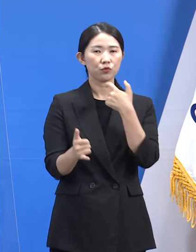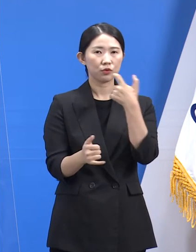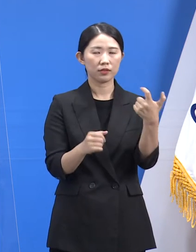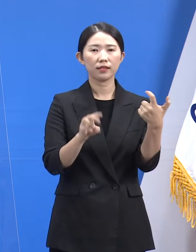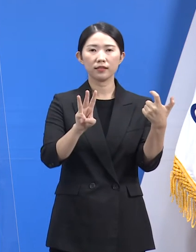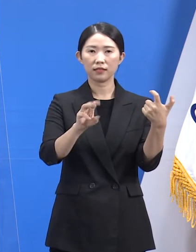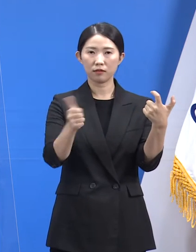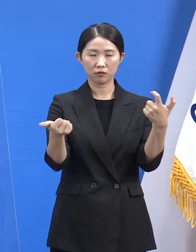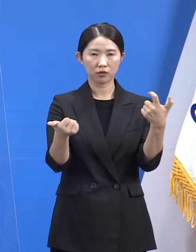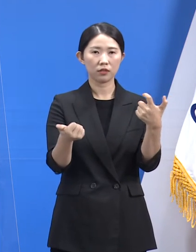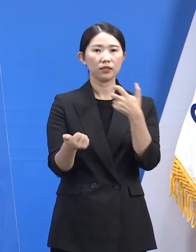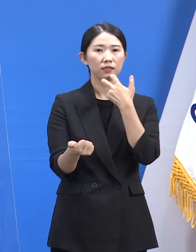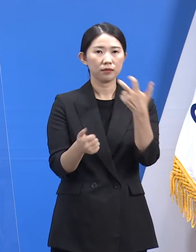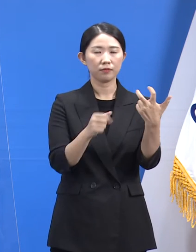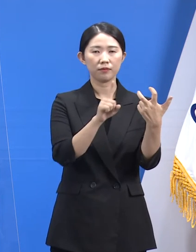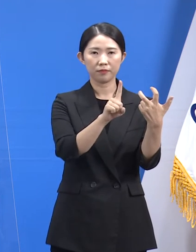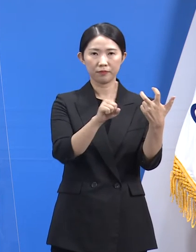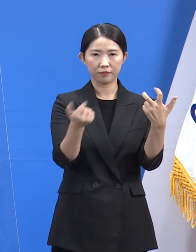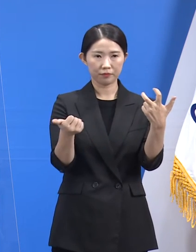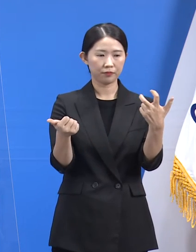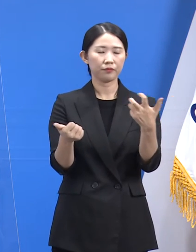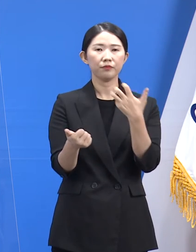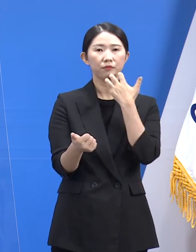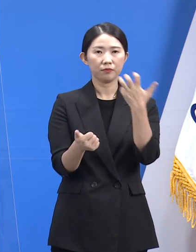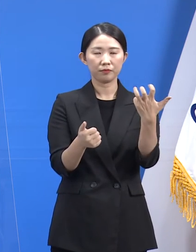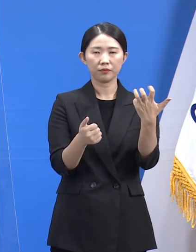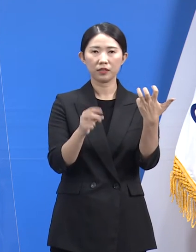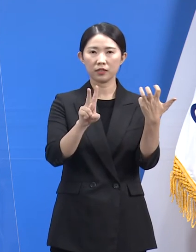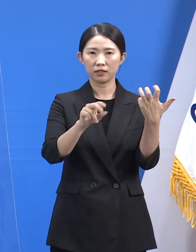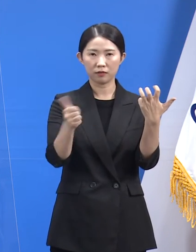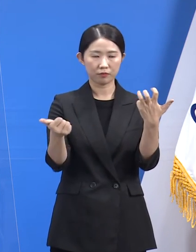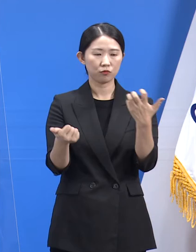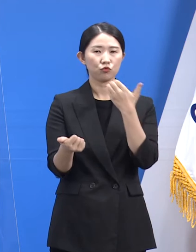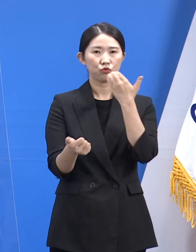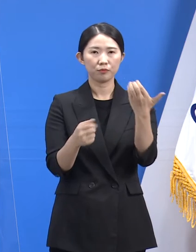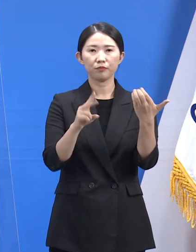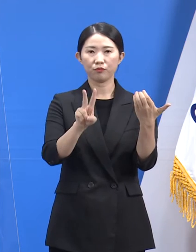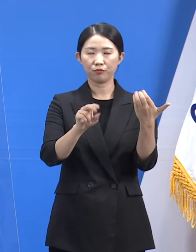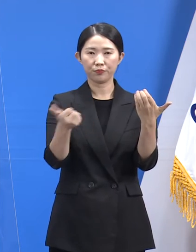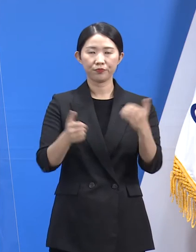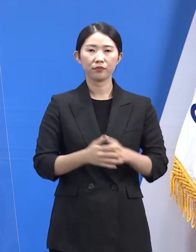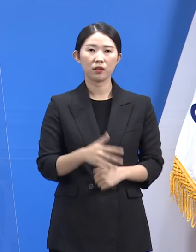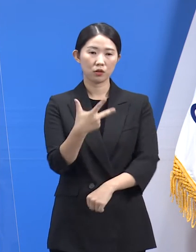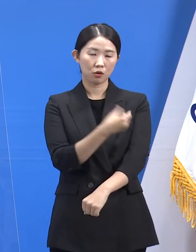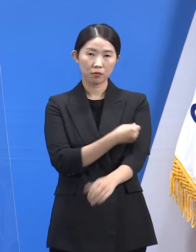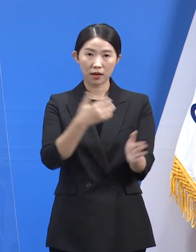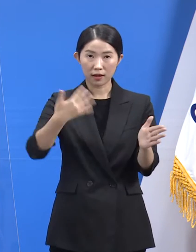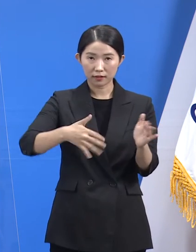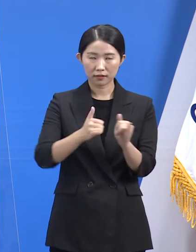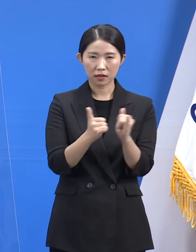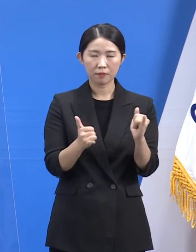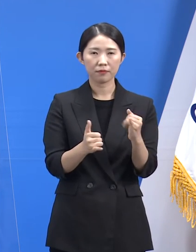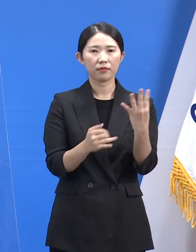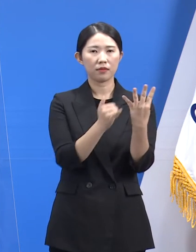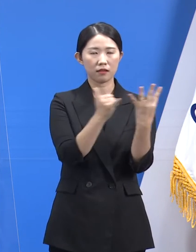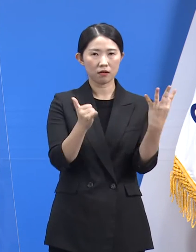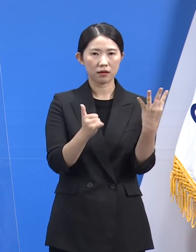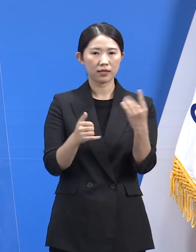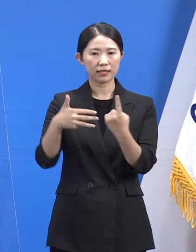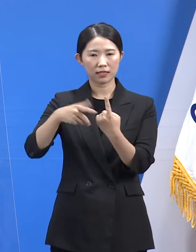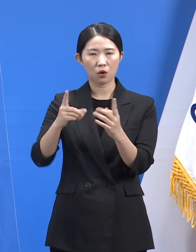70대 1명, 80대 1명, 90대 2명입니다. 백신 미접종자는 4명, 1차 접종 완료자는 3명입니다.